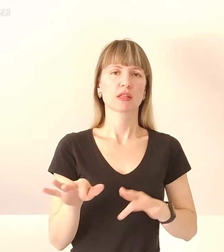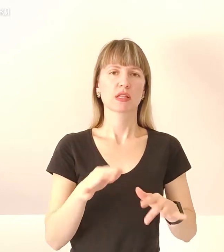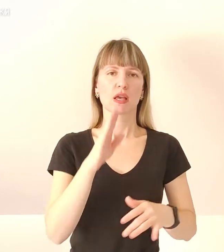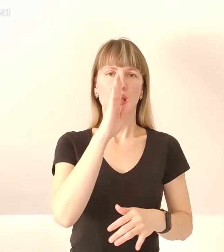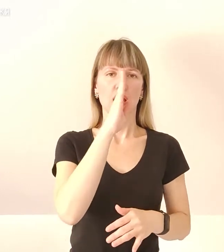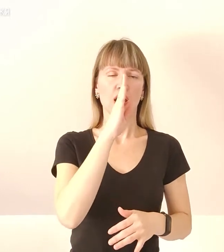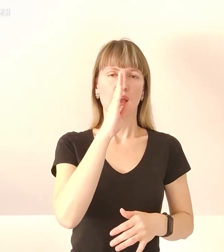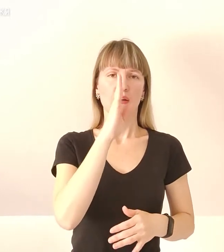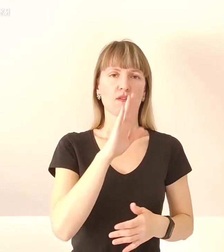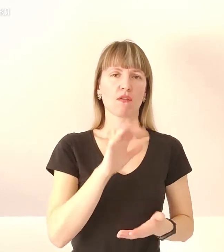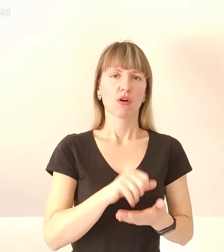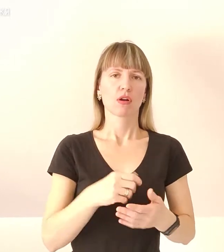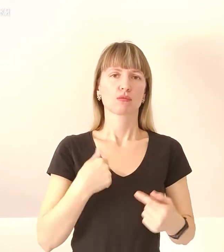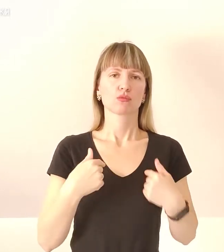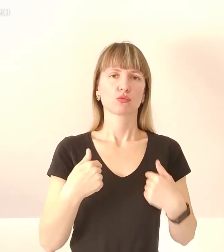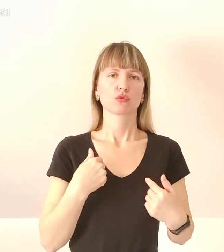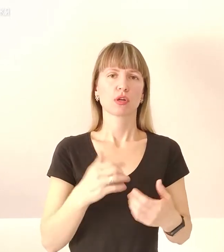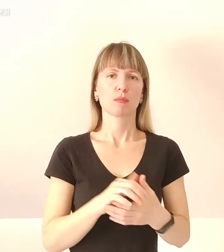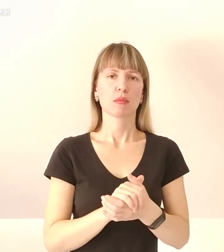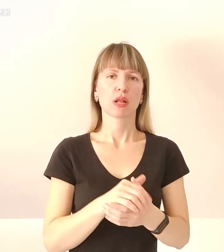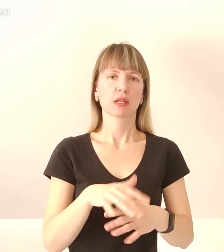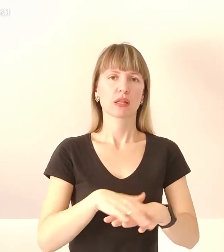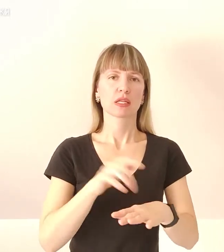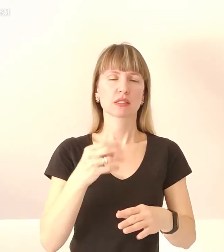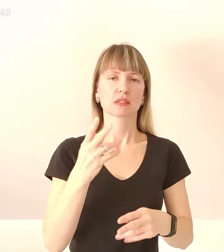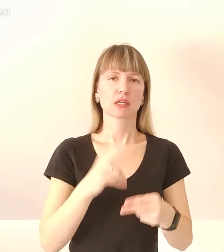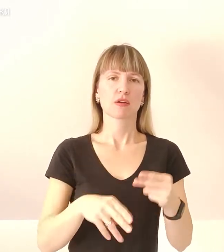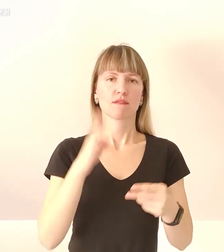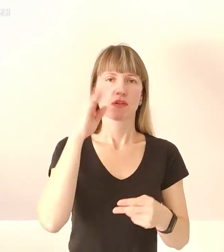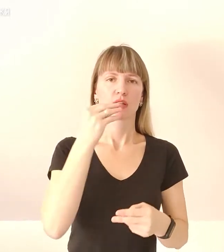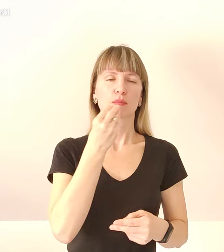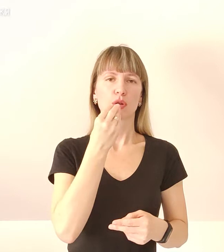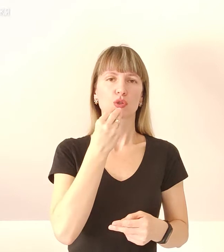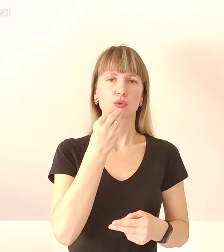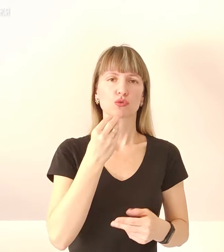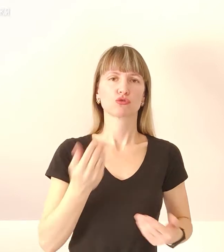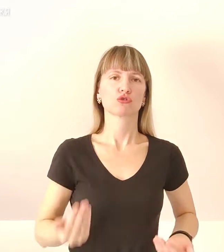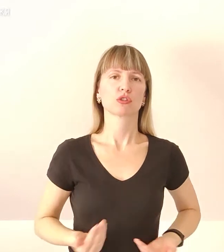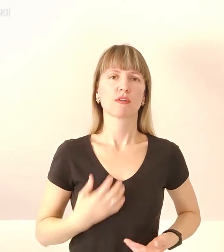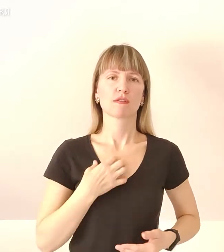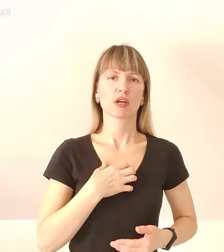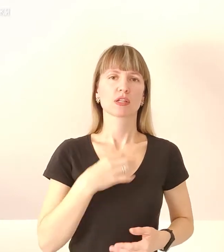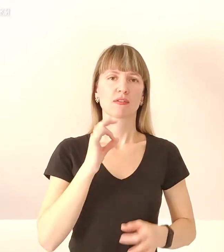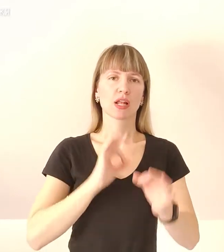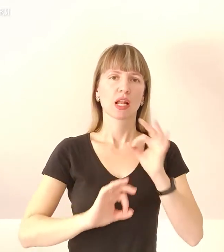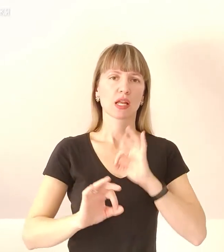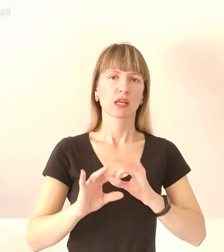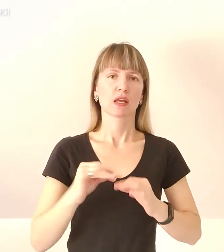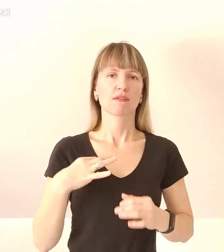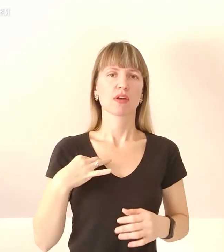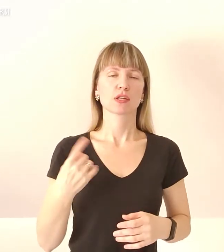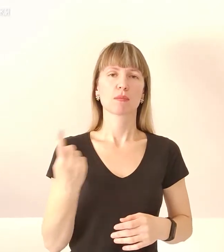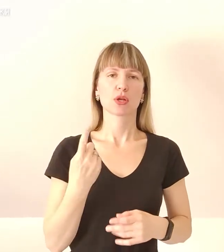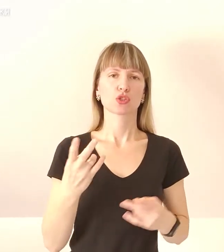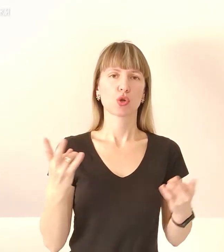мирне населення, у якого закінчується вода, продукти харчування, життєво важливі віки та речі першої необхідності.